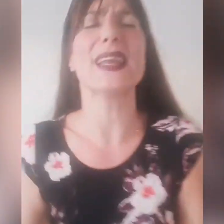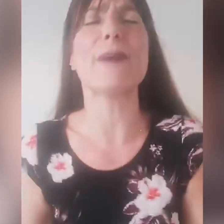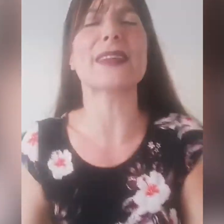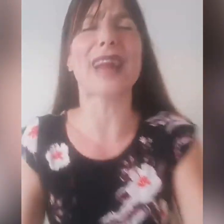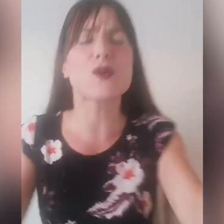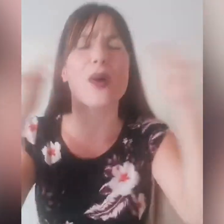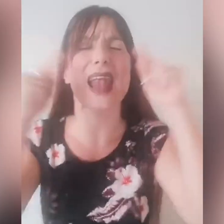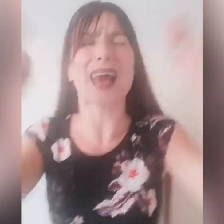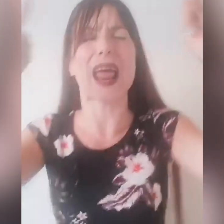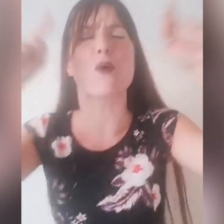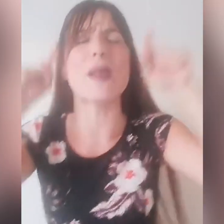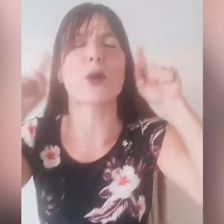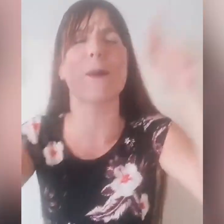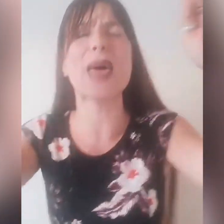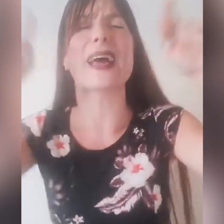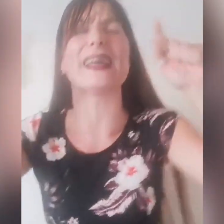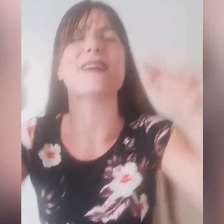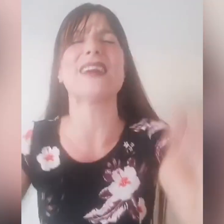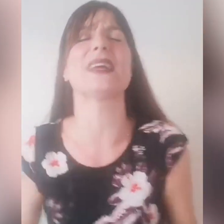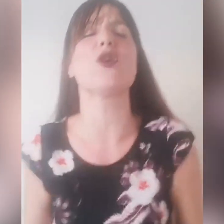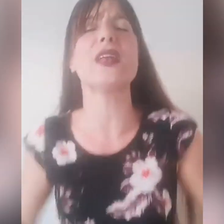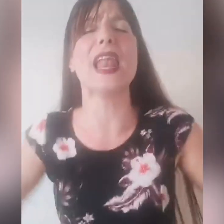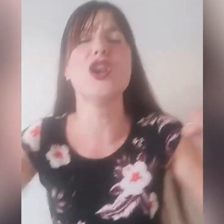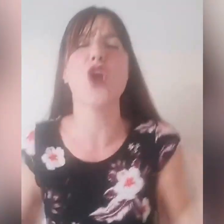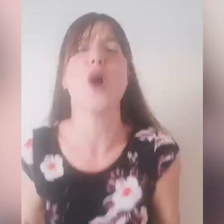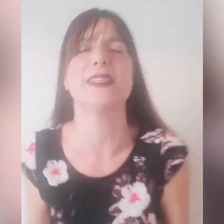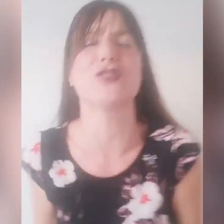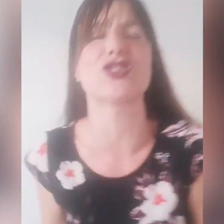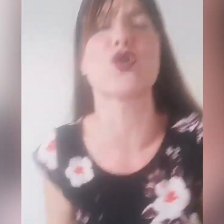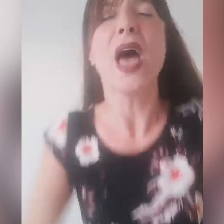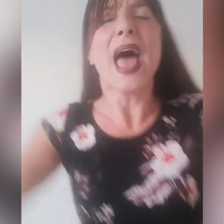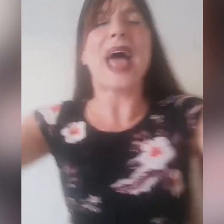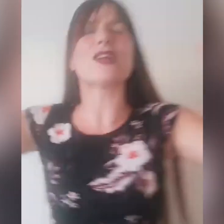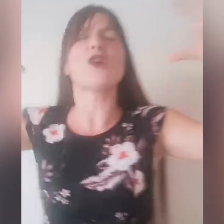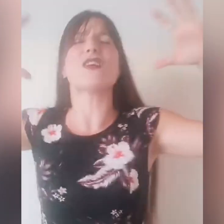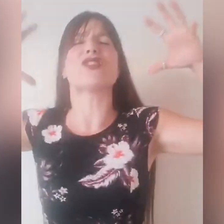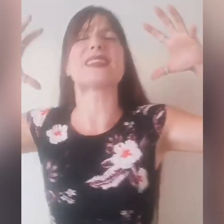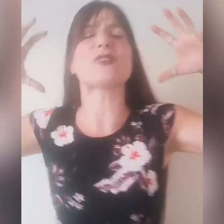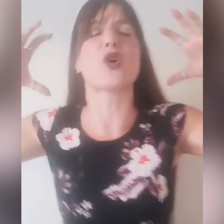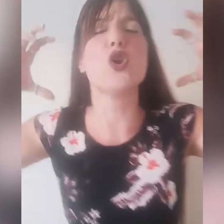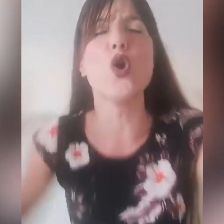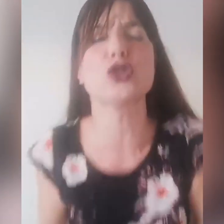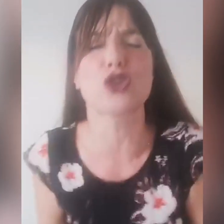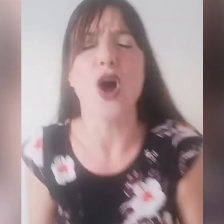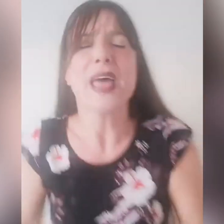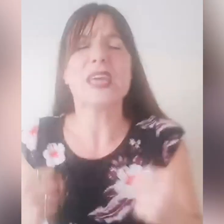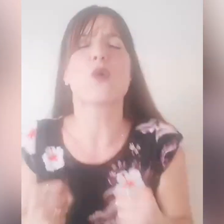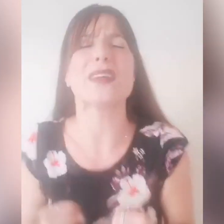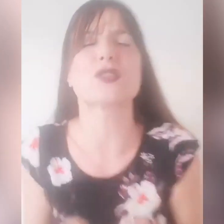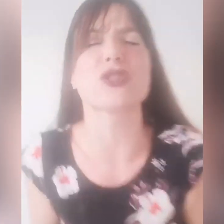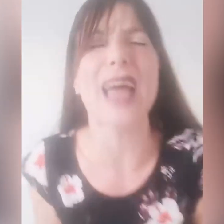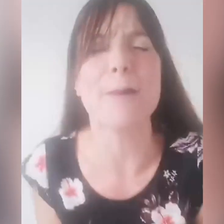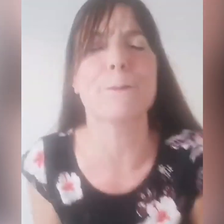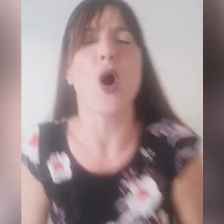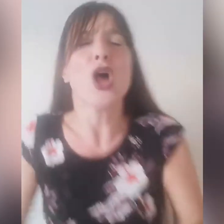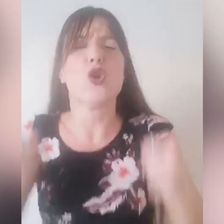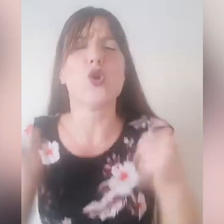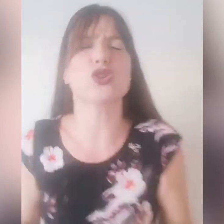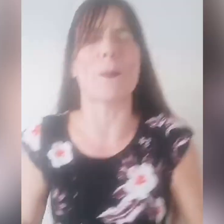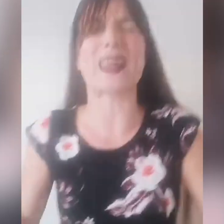libertà in quell'area, in quel problema che è davanti a noi nel nome di Gesù, è laddove c'è stato lutto in questo tempo, lutto perché